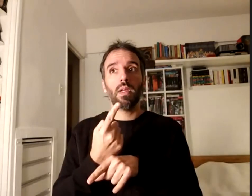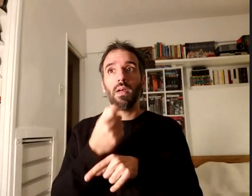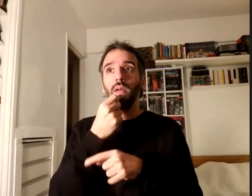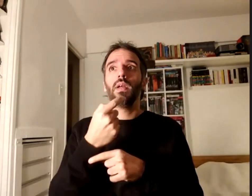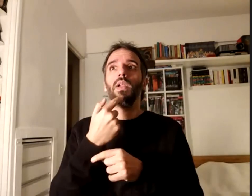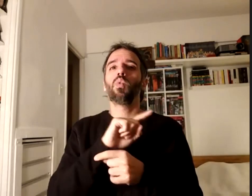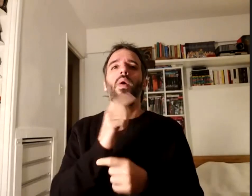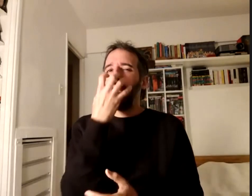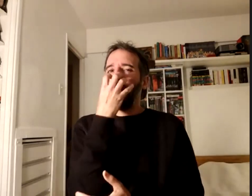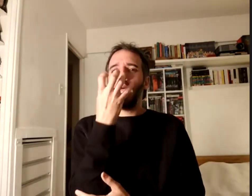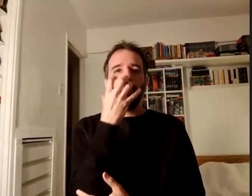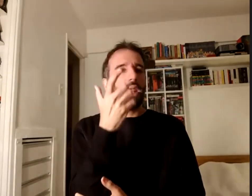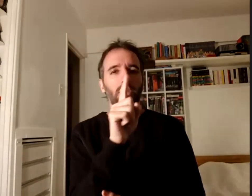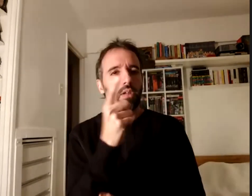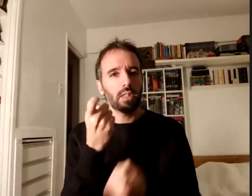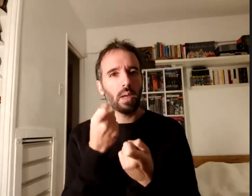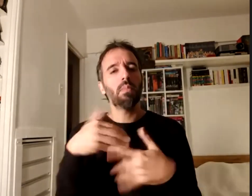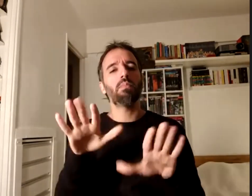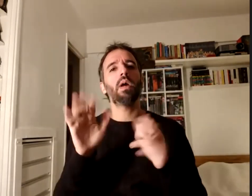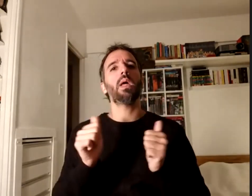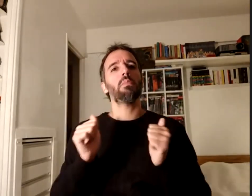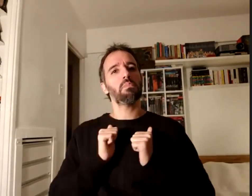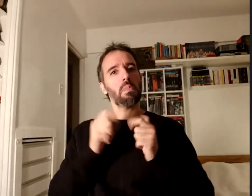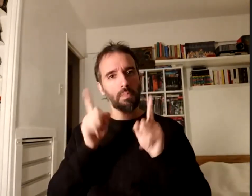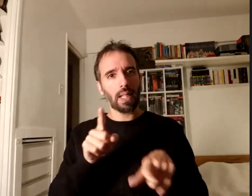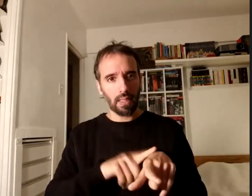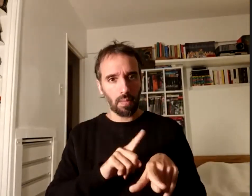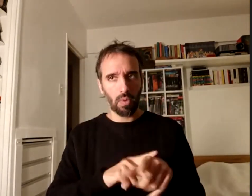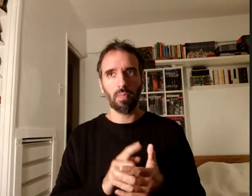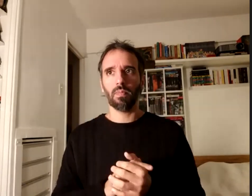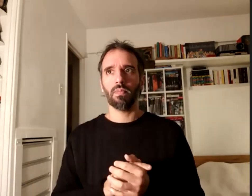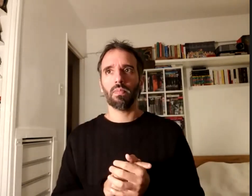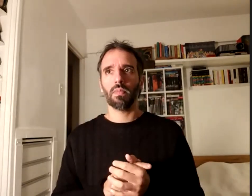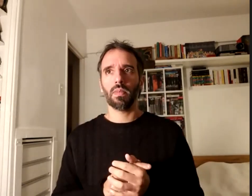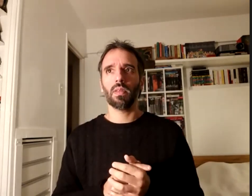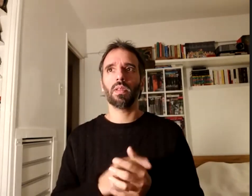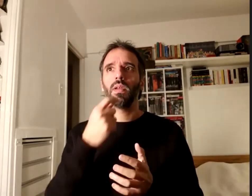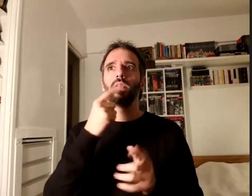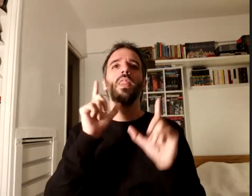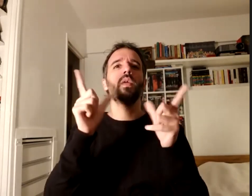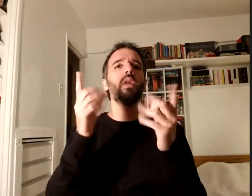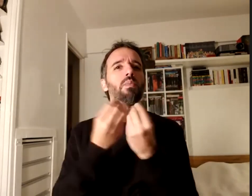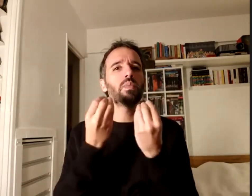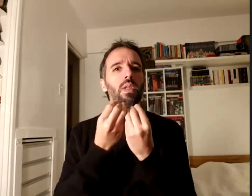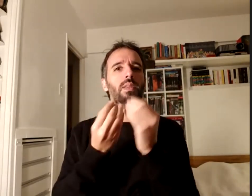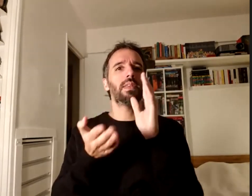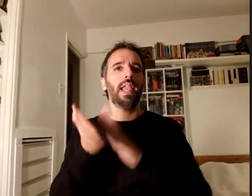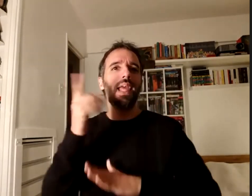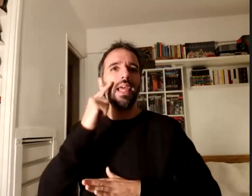podía estar más tiempo yo lo disfrutaba muchísimo porque salía de la institución en donde estoy se me